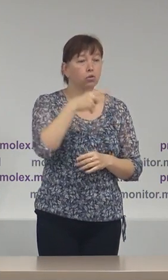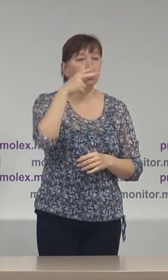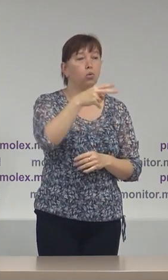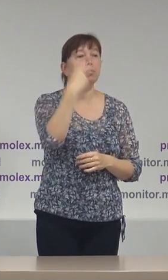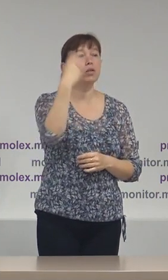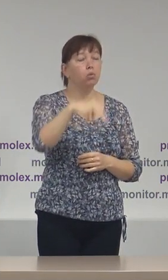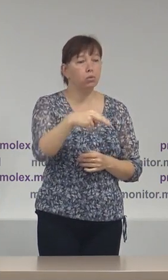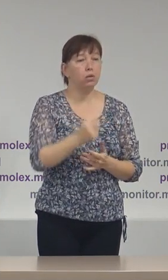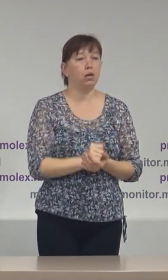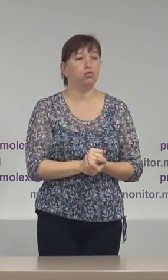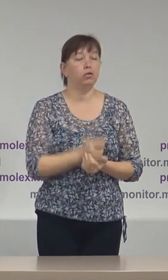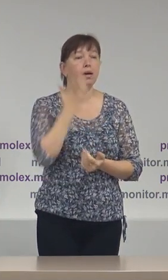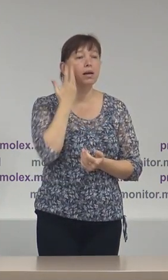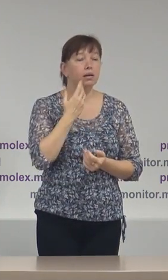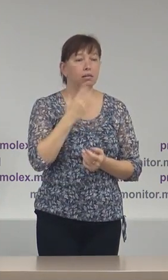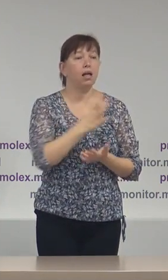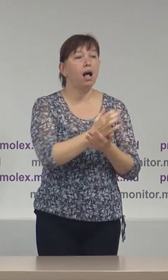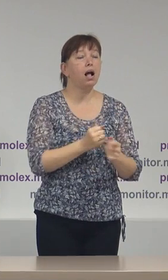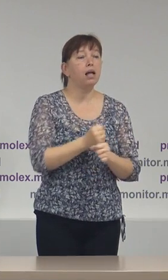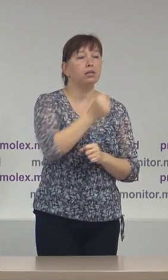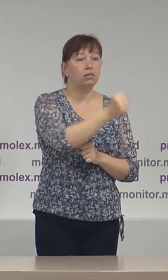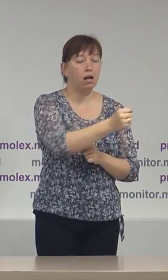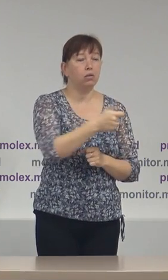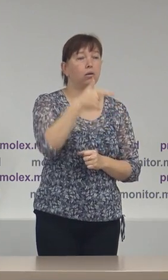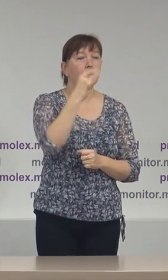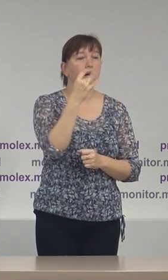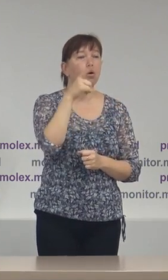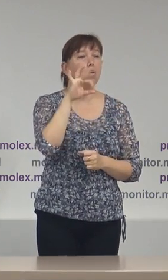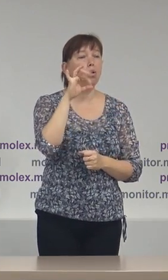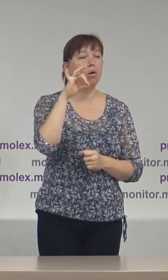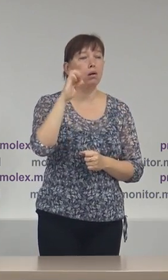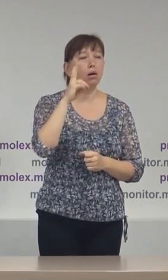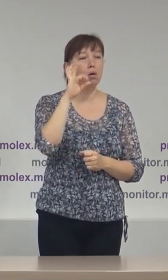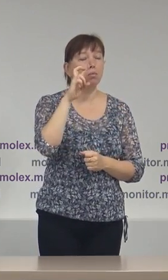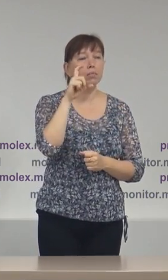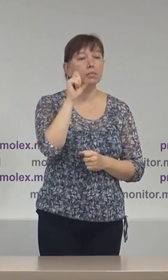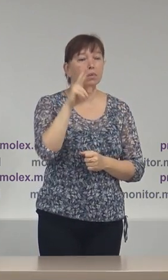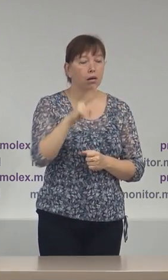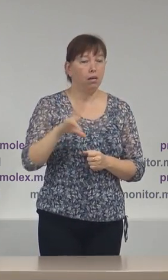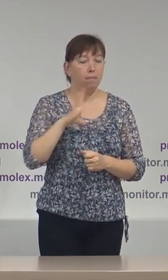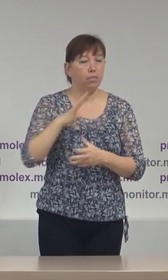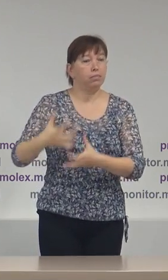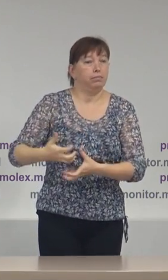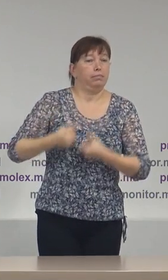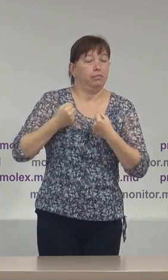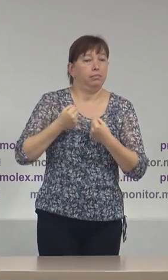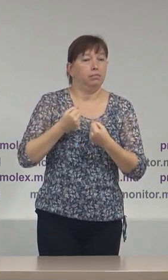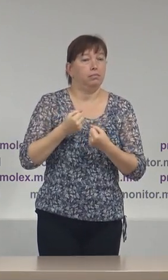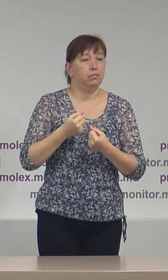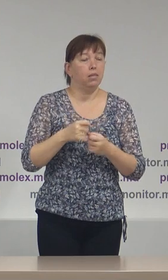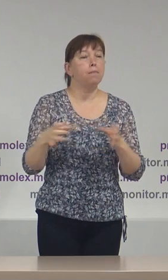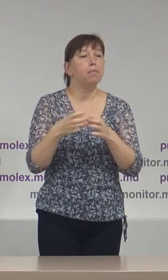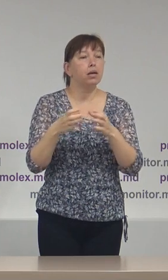2020, când candidatul independent Grigori Copzac a beneficiat de suportul